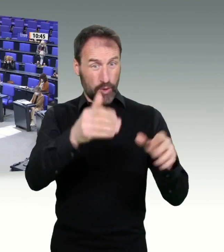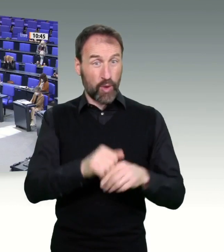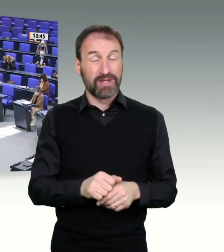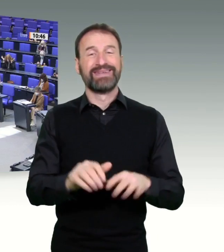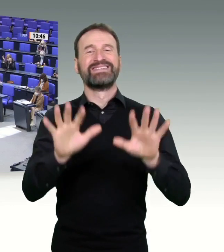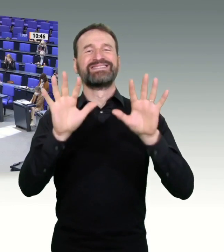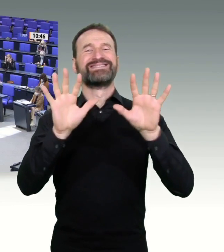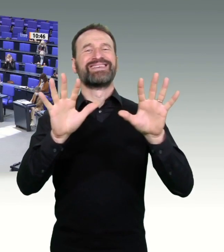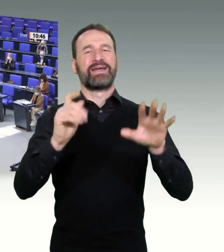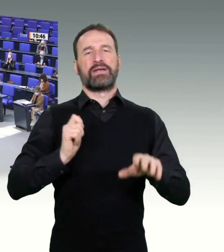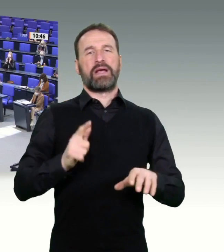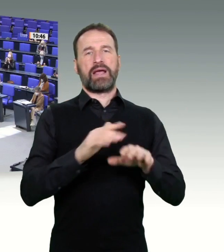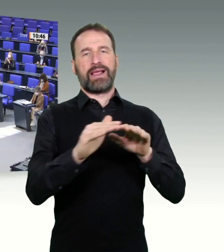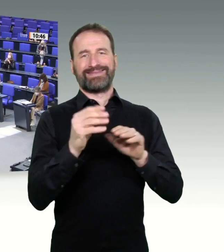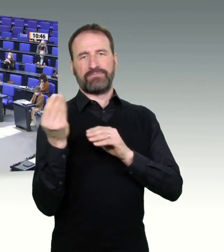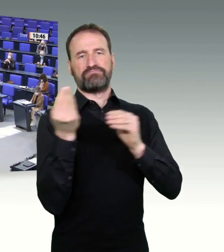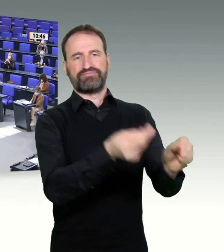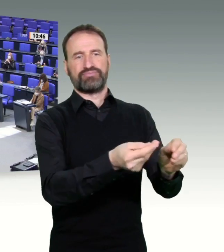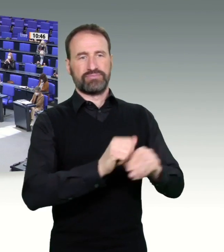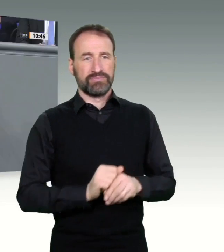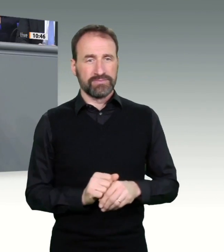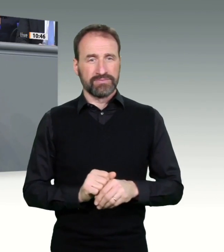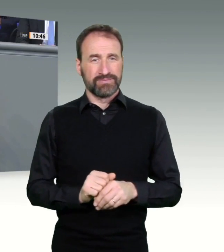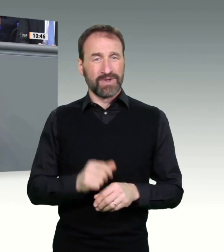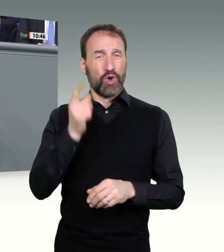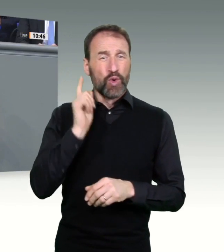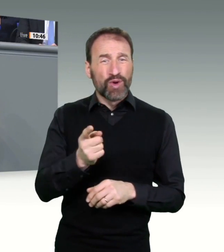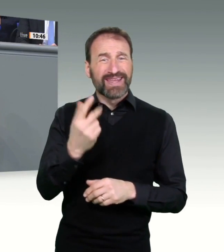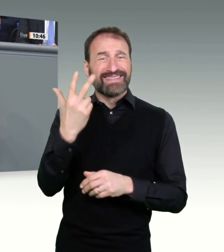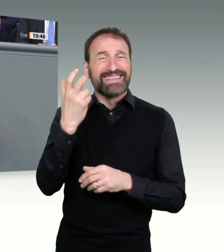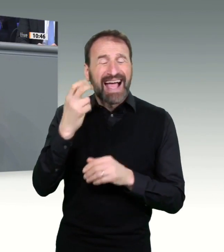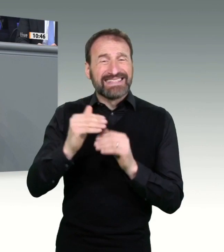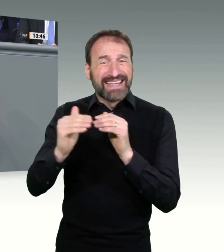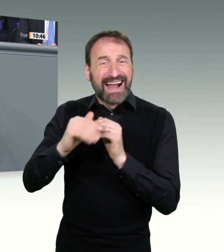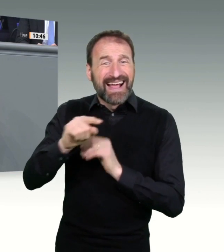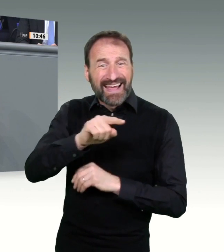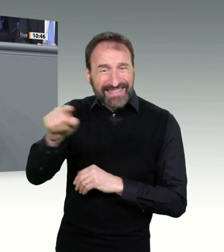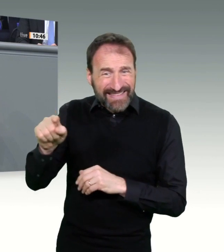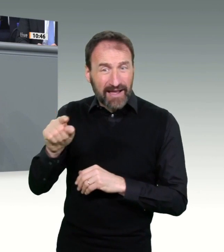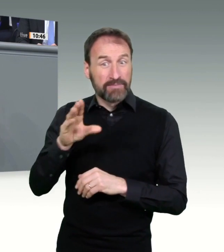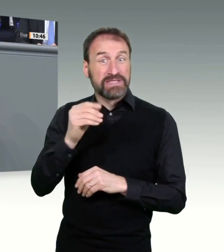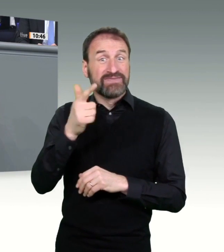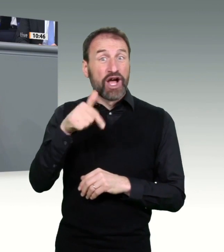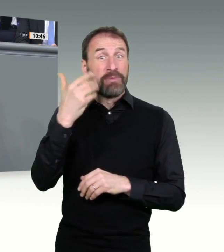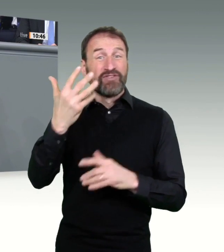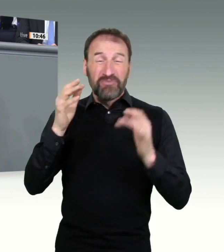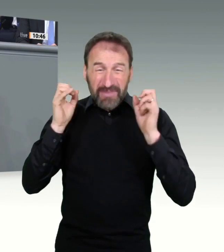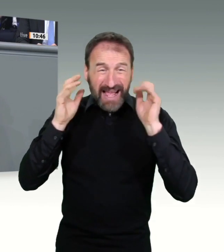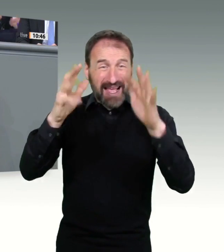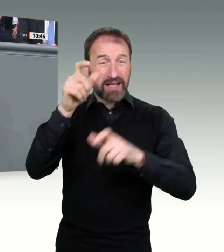Anfang dieser Woche hat die Generalversammlung der Welthandelsorganisation über den Antrag Südafrikas und Indiens beraten,